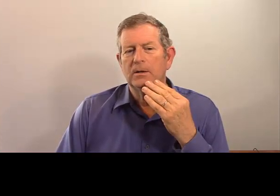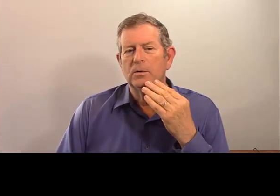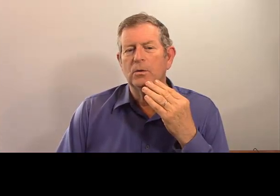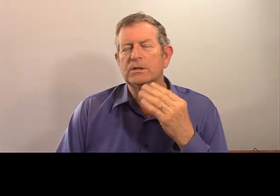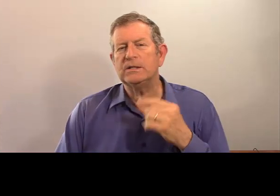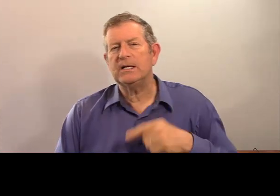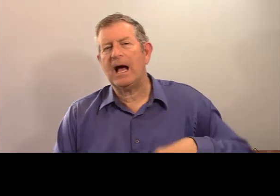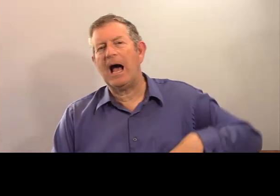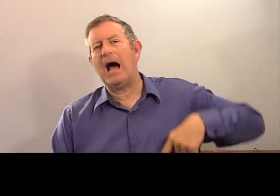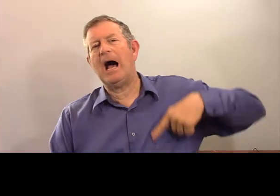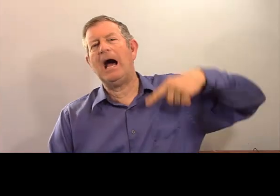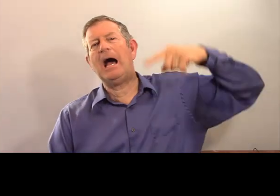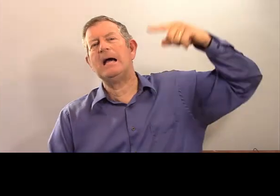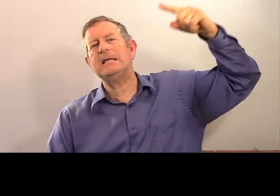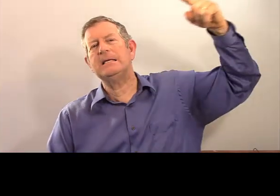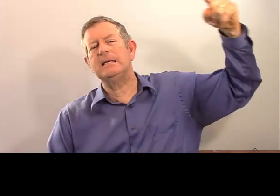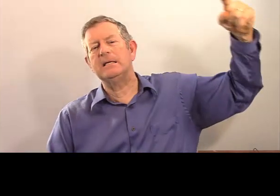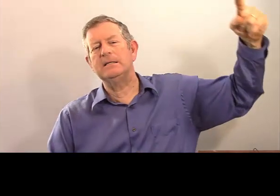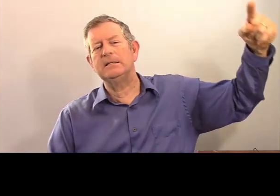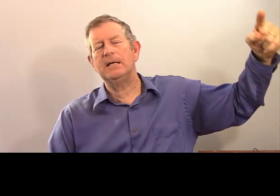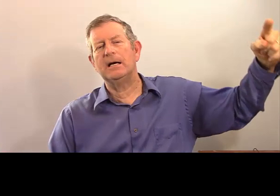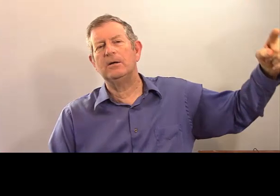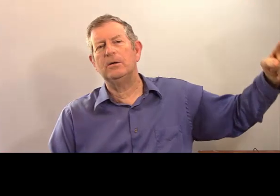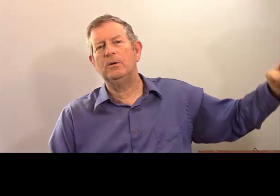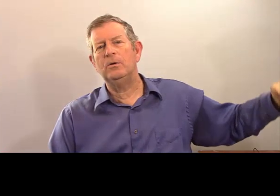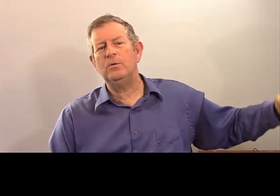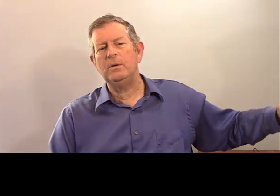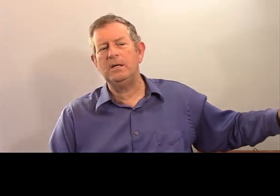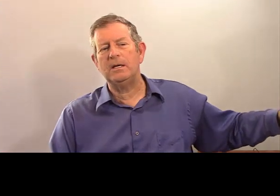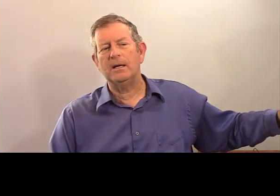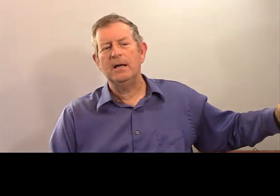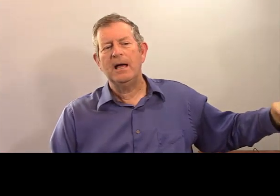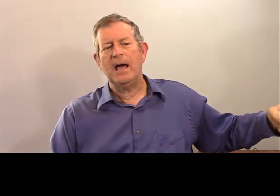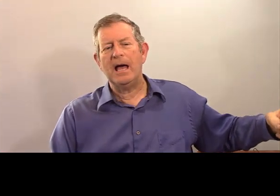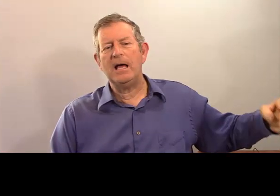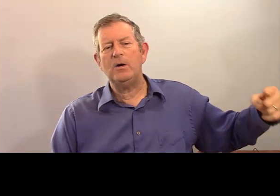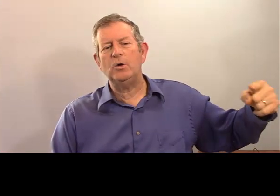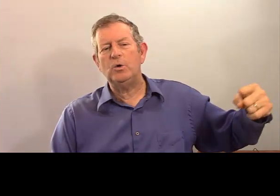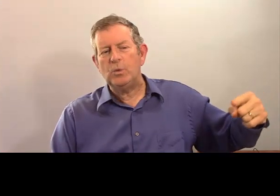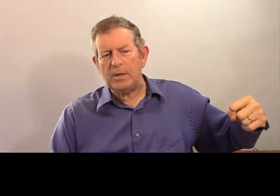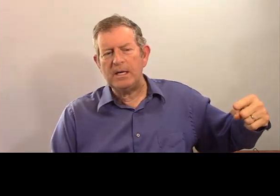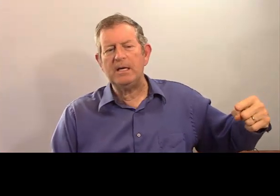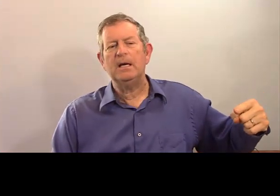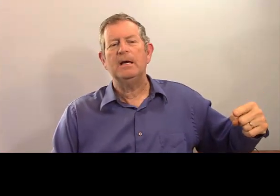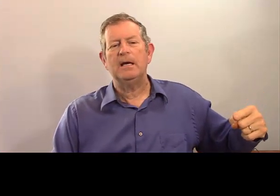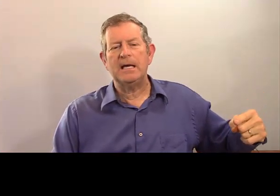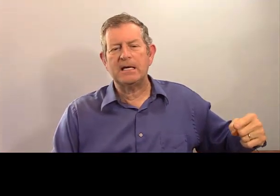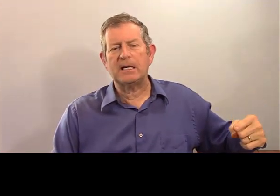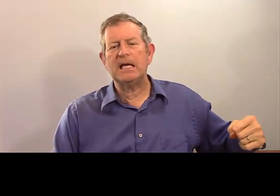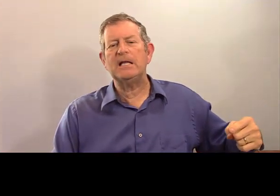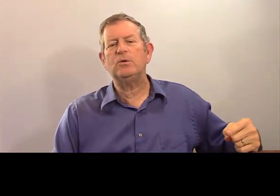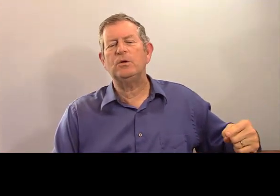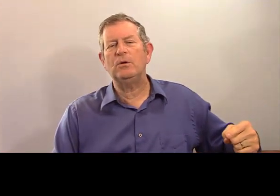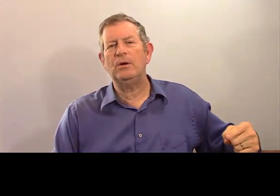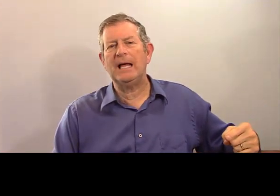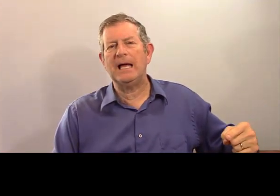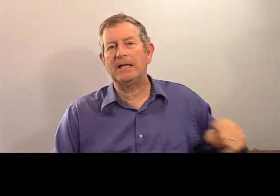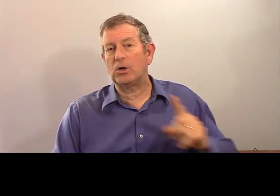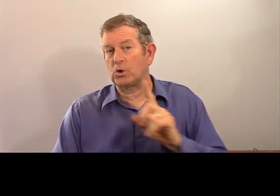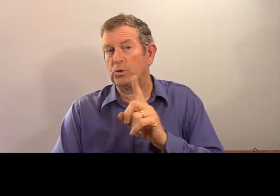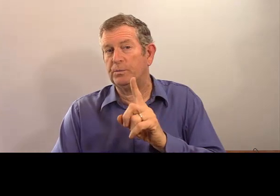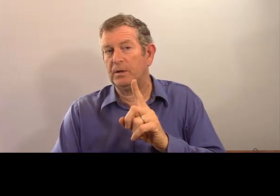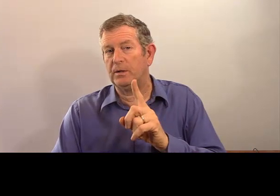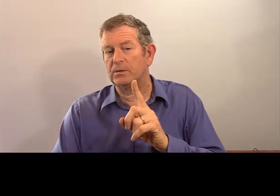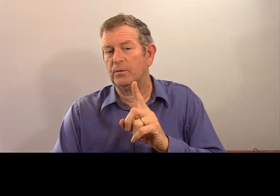Donc, c'est à qui ? C'est lui. Elle, lui, écrit une